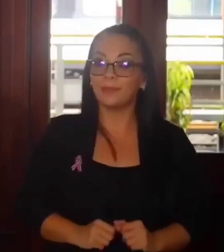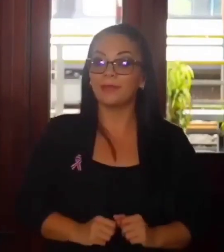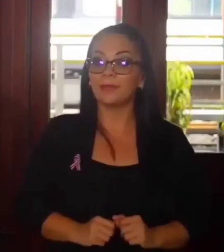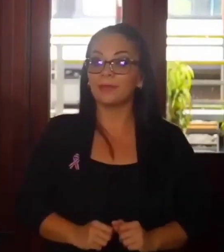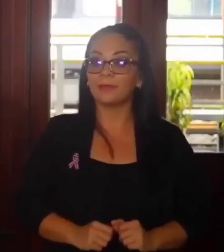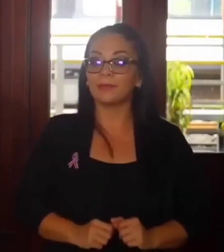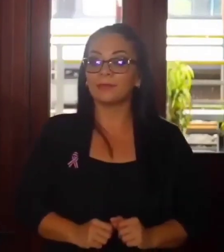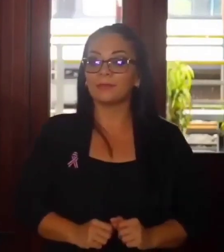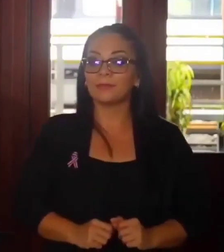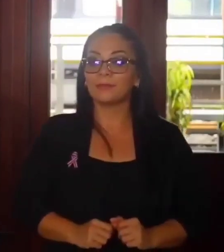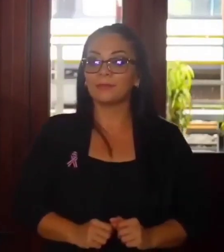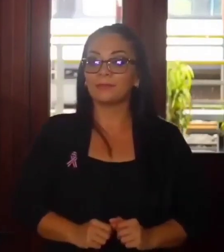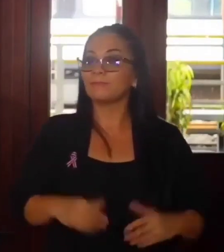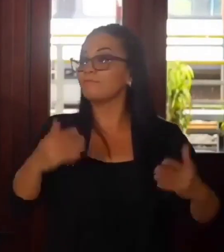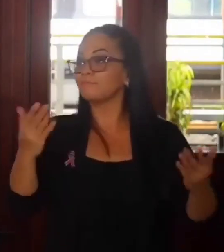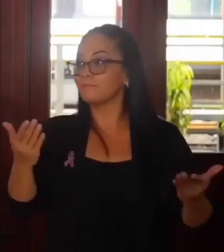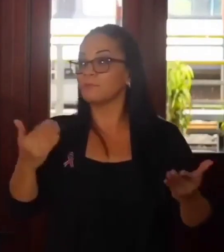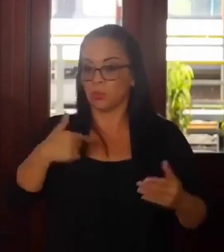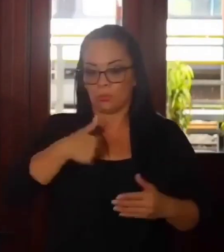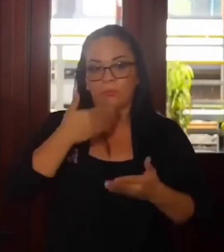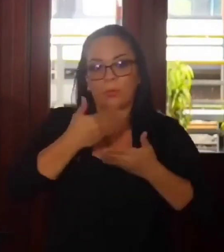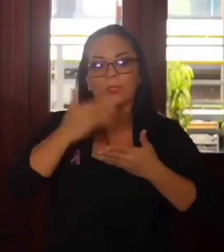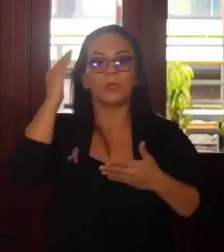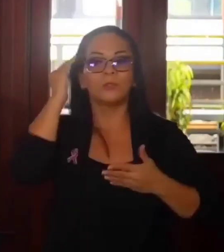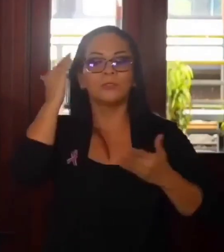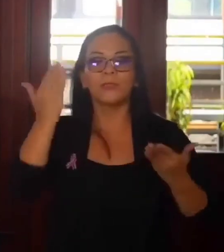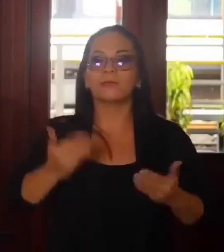en buena conciencia,